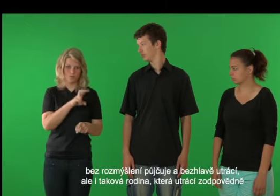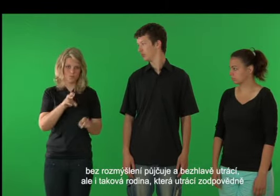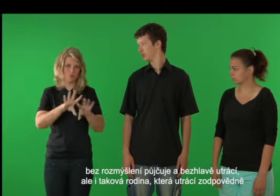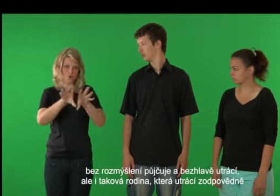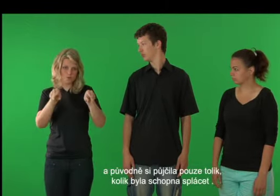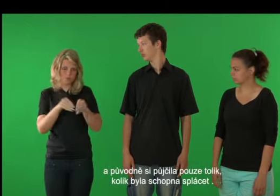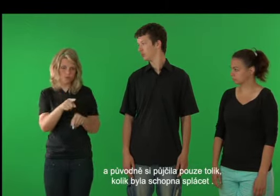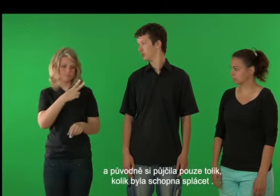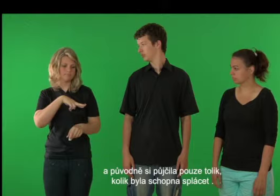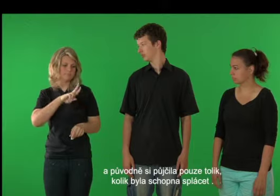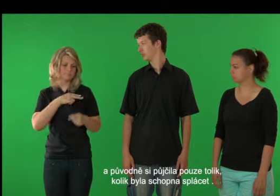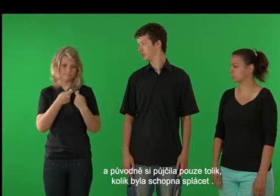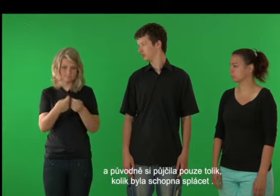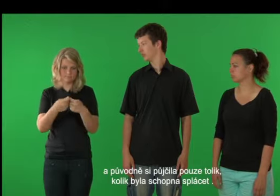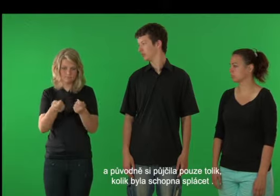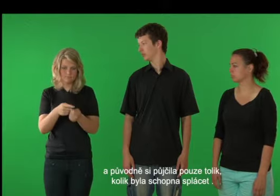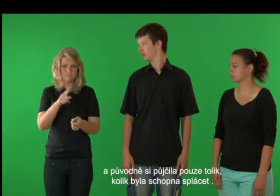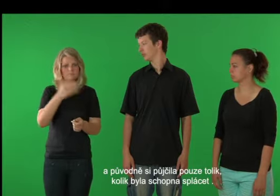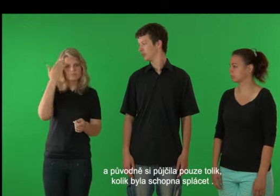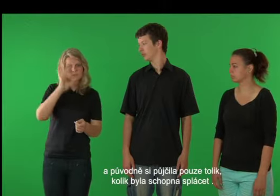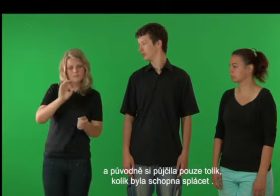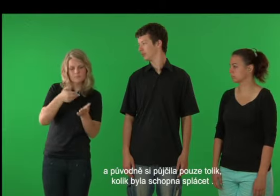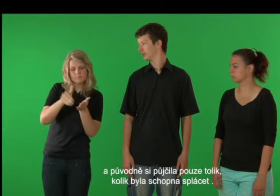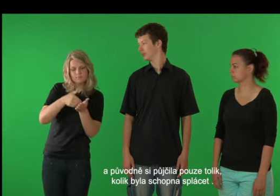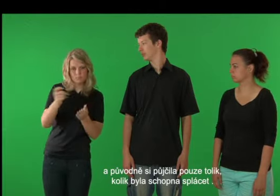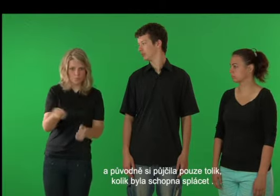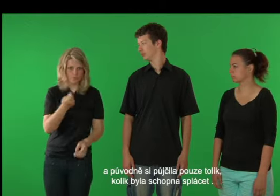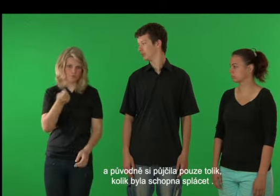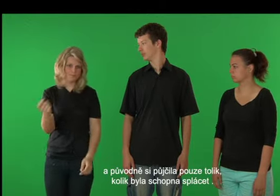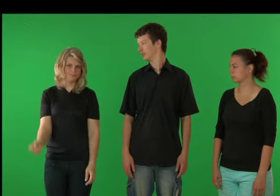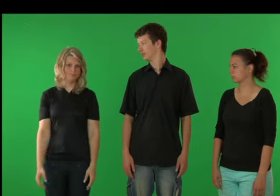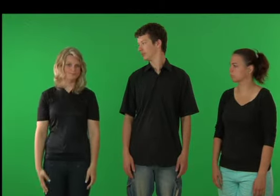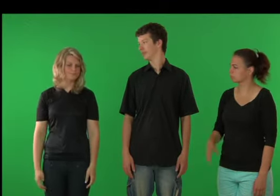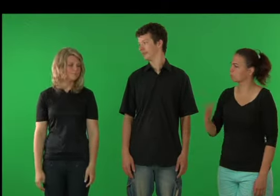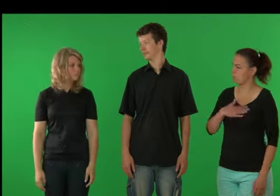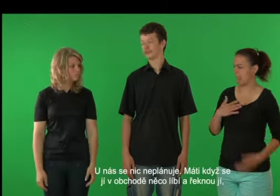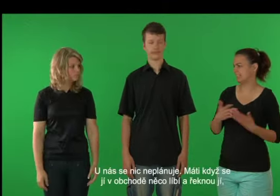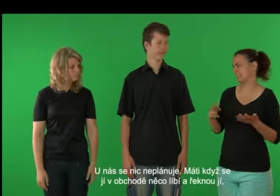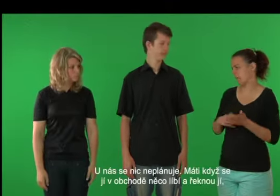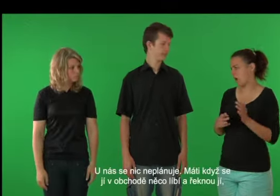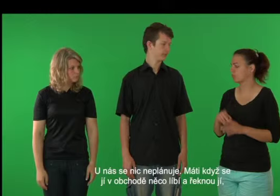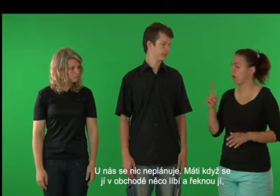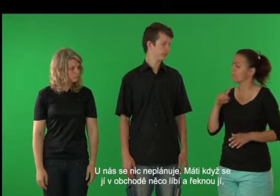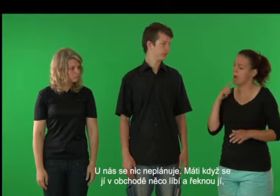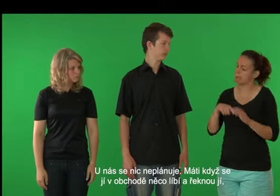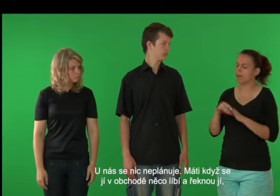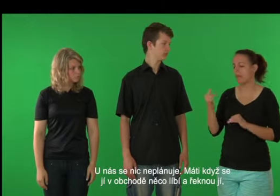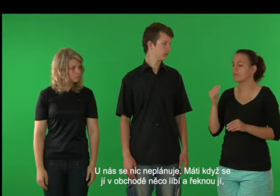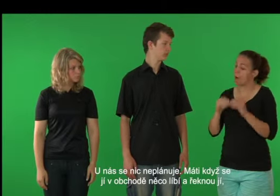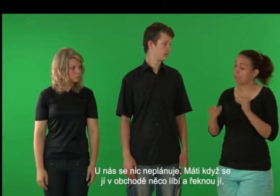taková rodina, která utrácí zodpovědně a původně si půjčila pouze tolik, kolik byla schopna zblácit. U nás se nic neplánuje. Má ti,